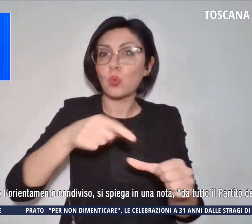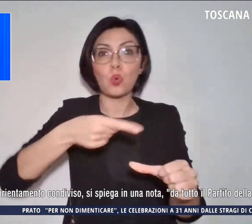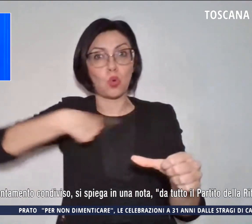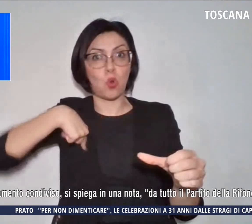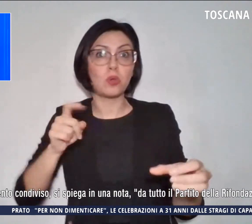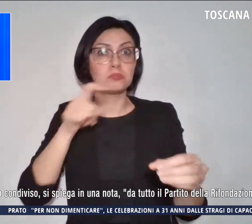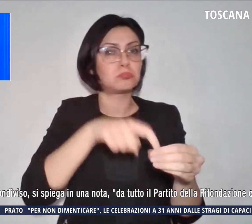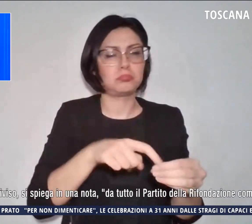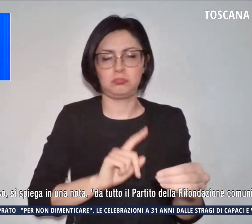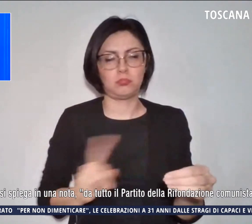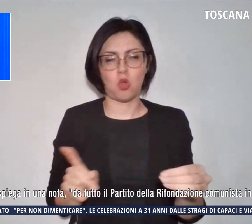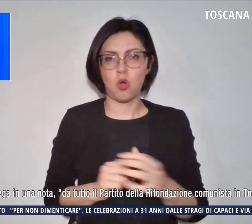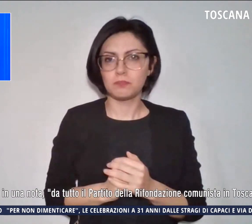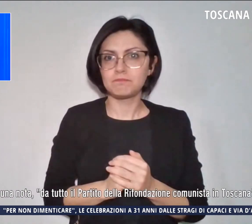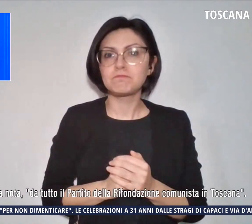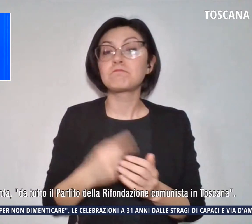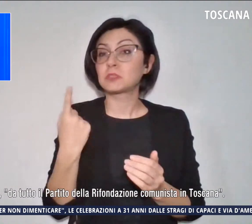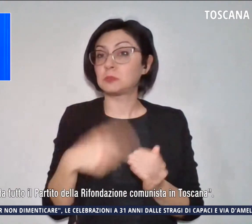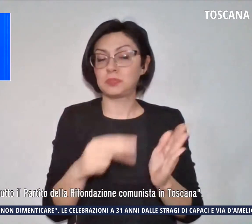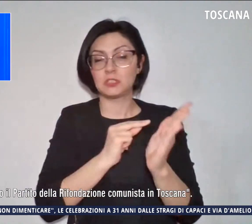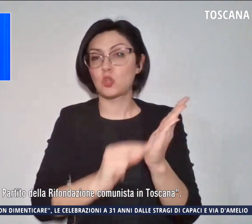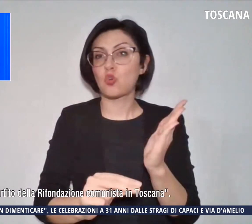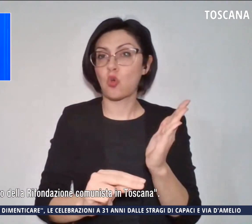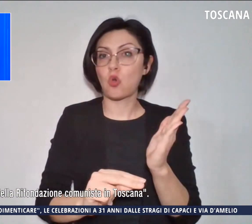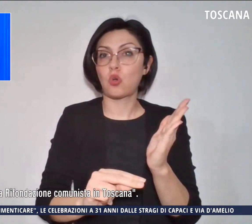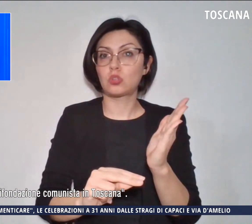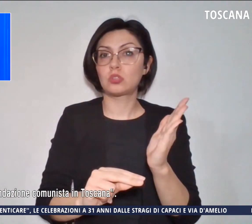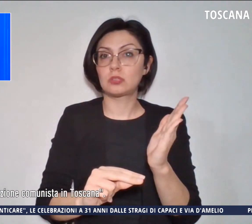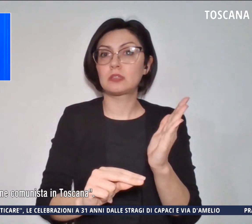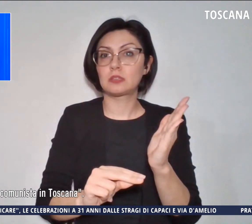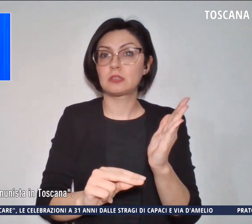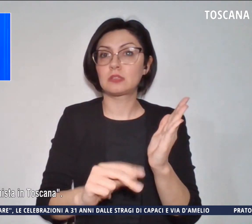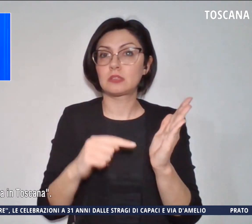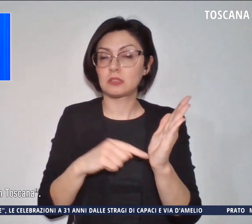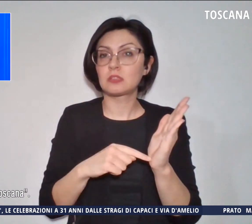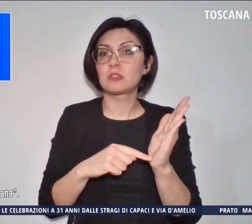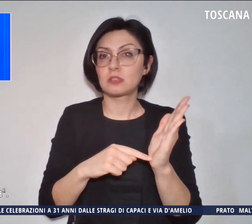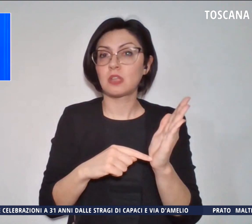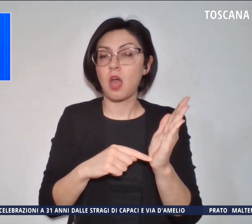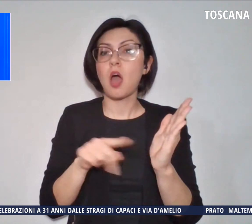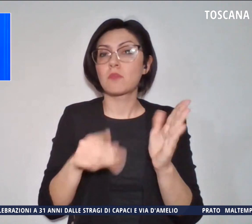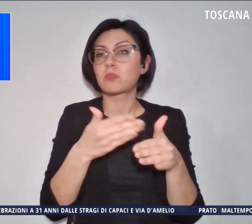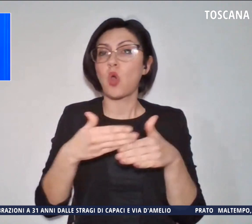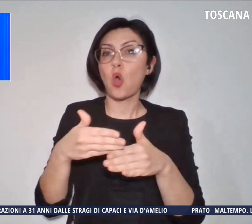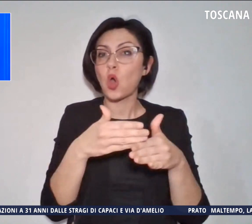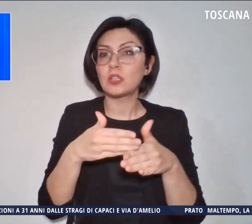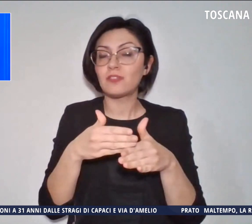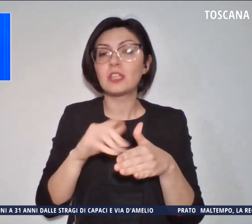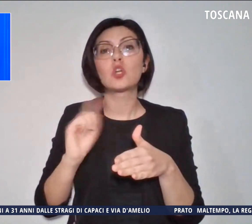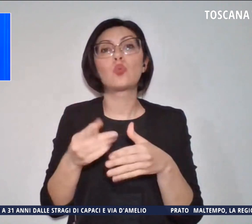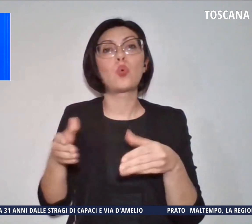Si legge in una nota questo orientamento condiviso da tutto il partito della